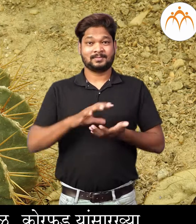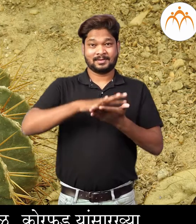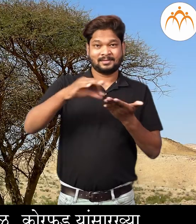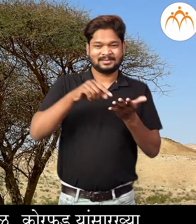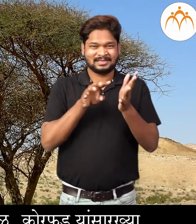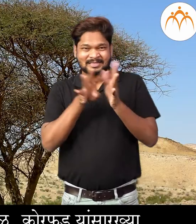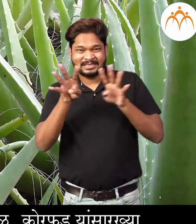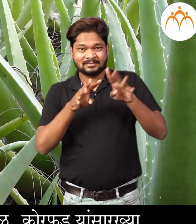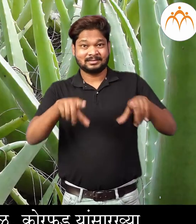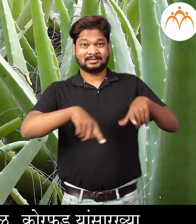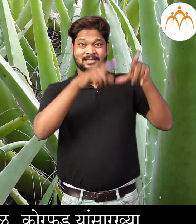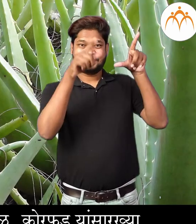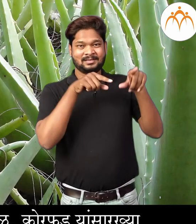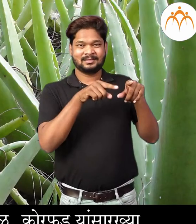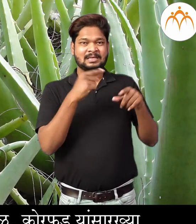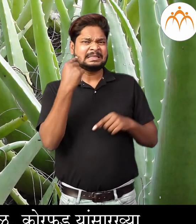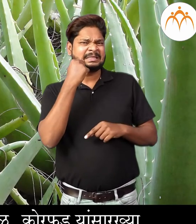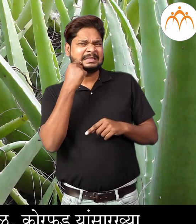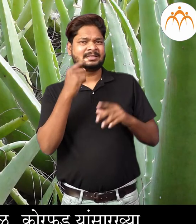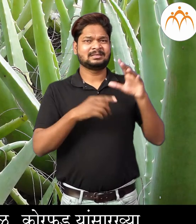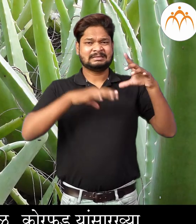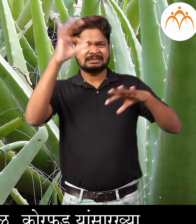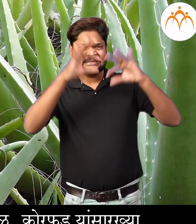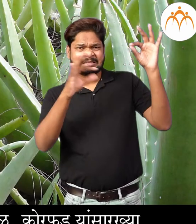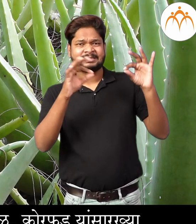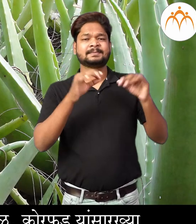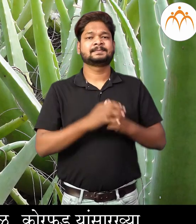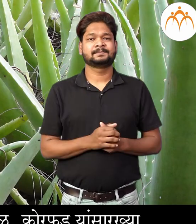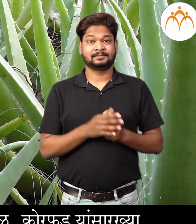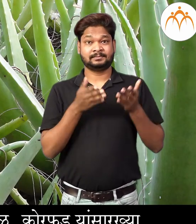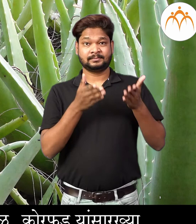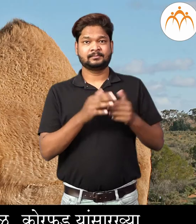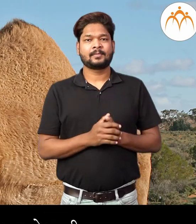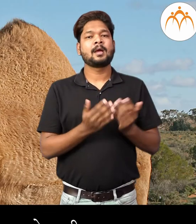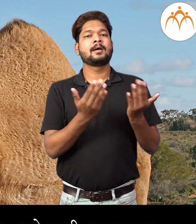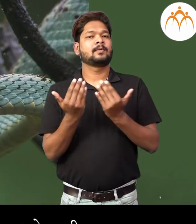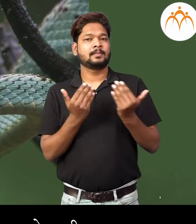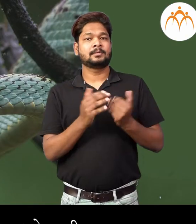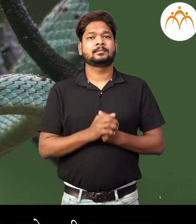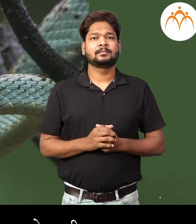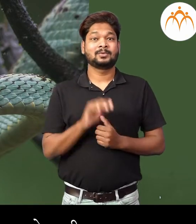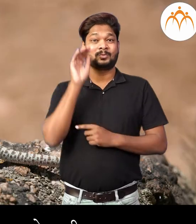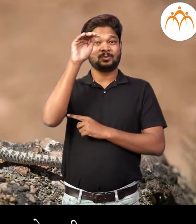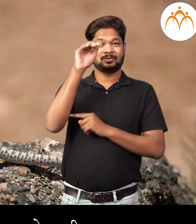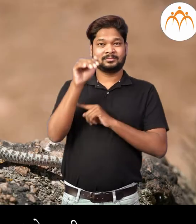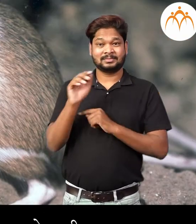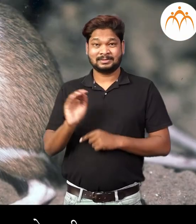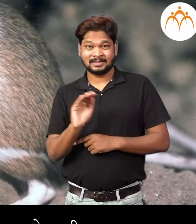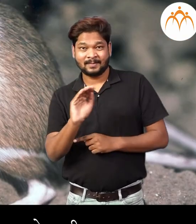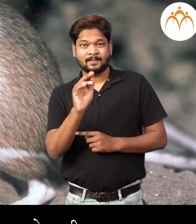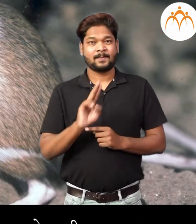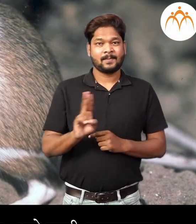कैक्टस, बाभुल, कोर्फड यान सार्ख्या वनस्पती अधरतात तेथे उंट, साप, पाली,